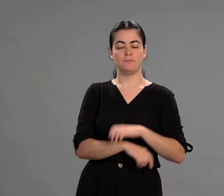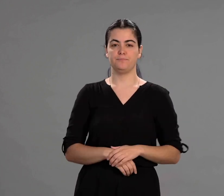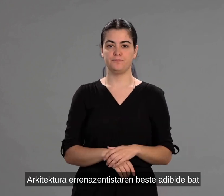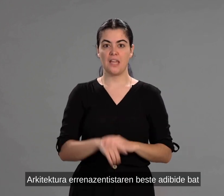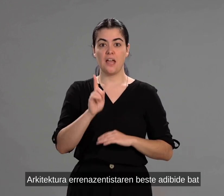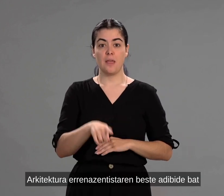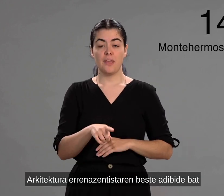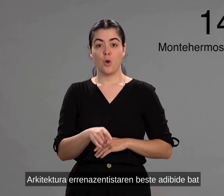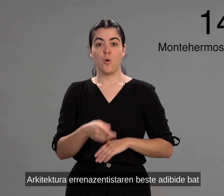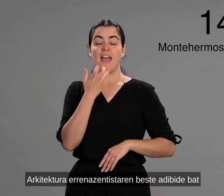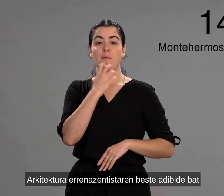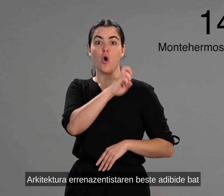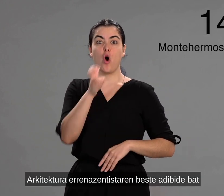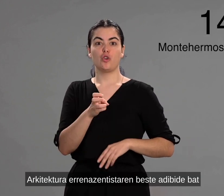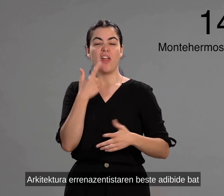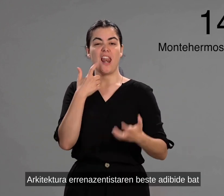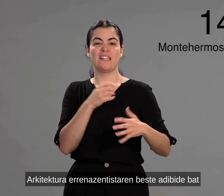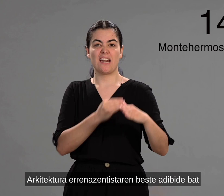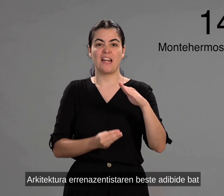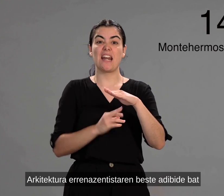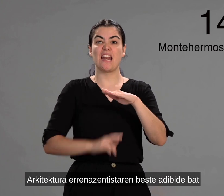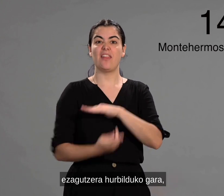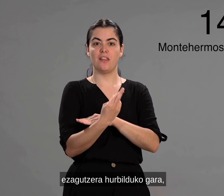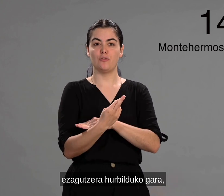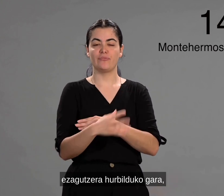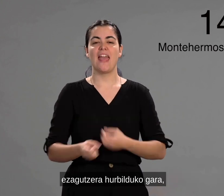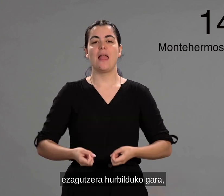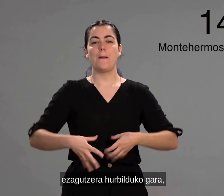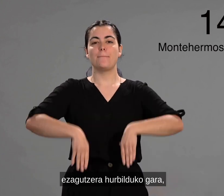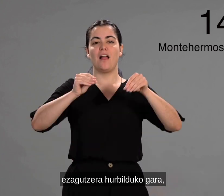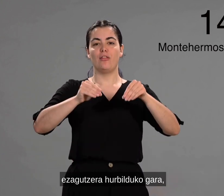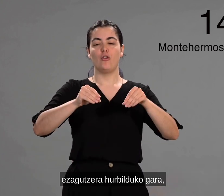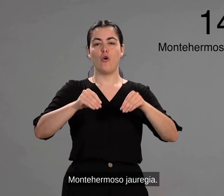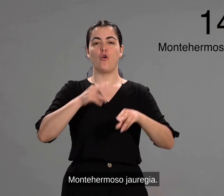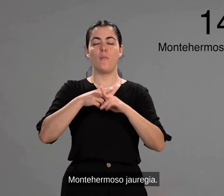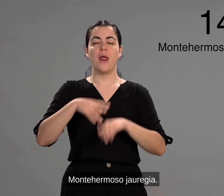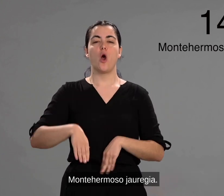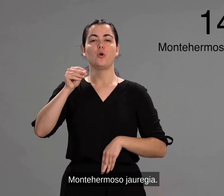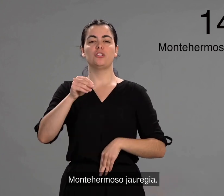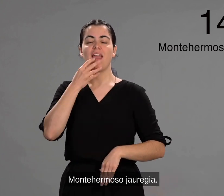Arquitektura erren asentistaren beste adibide bat ezagutzera urbilduko gara, Montehermoso jauregia.